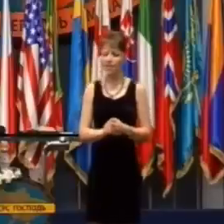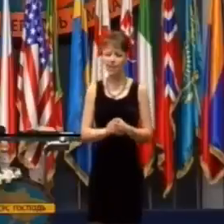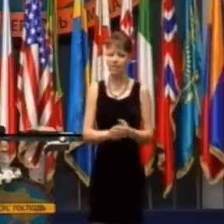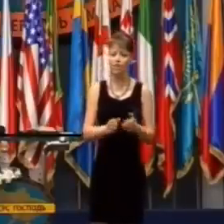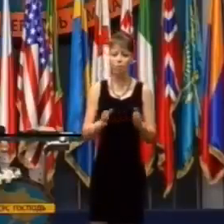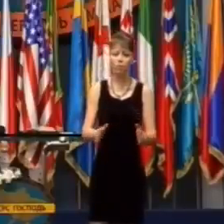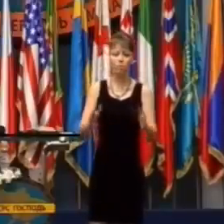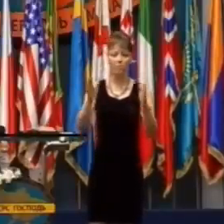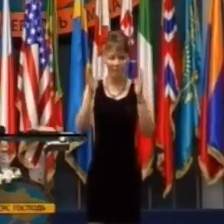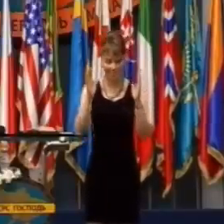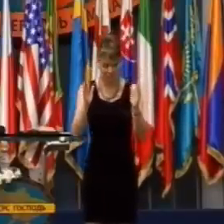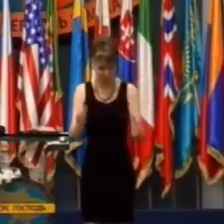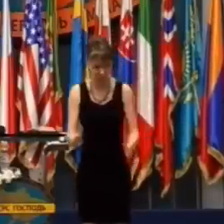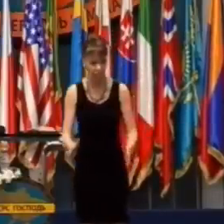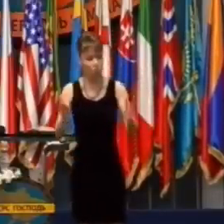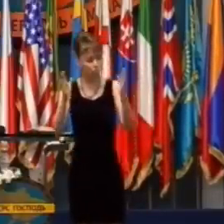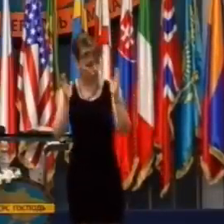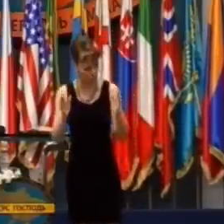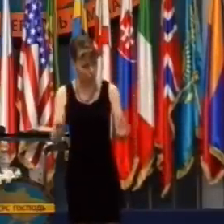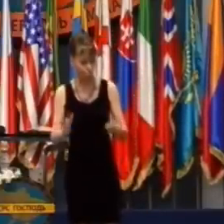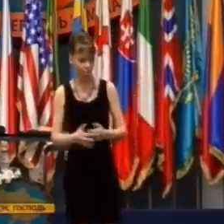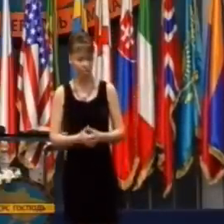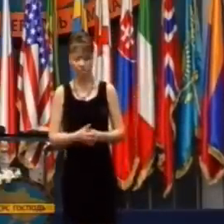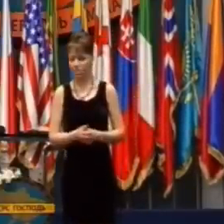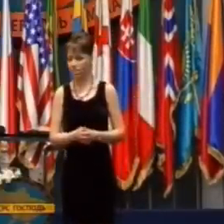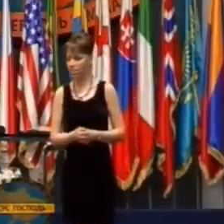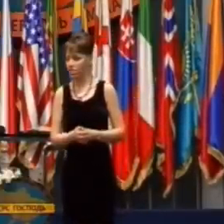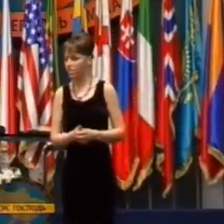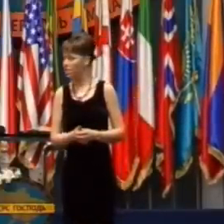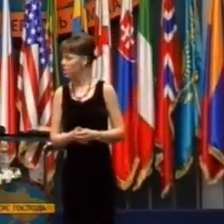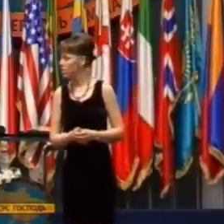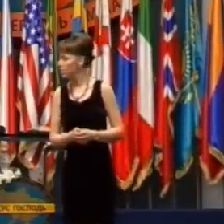Existuje jedna veľmi jednoduchá metóda, ako začať.